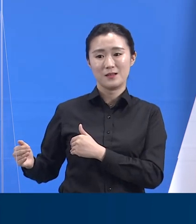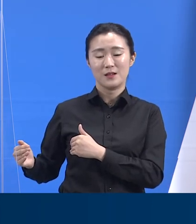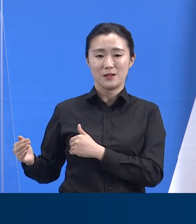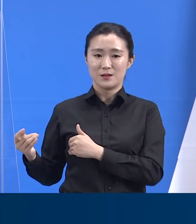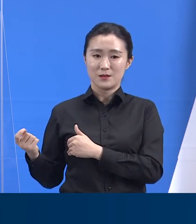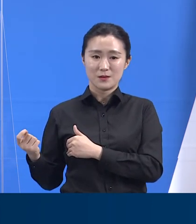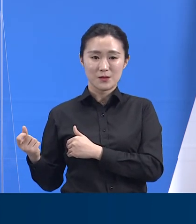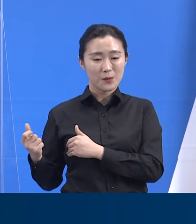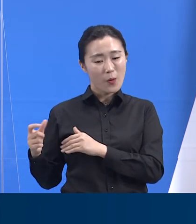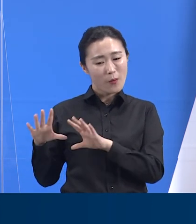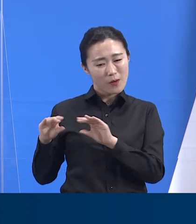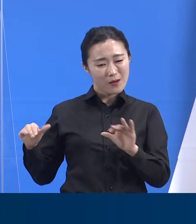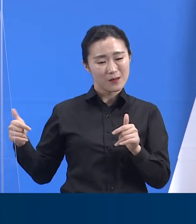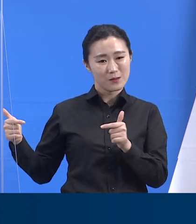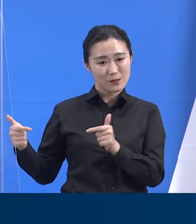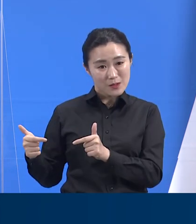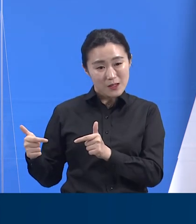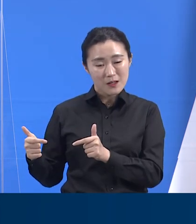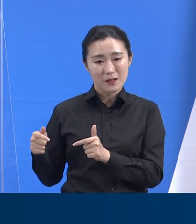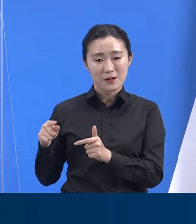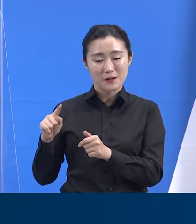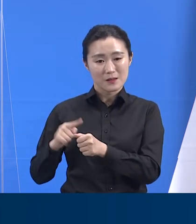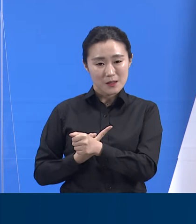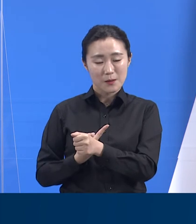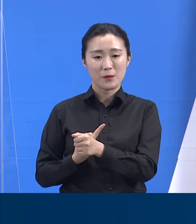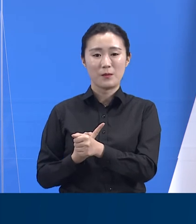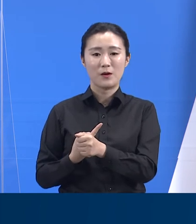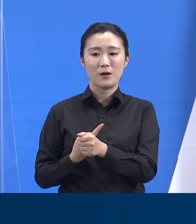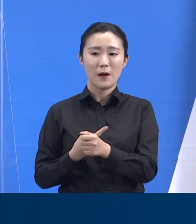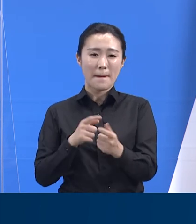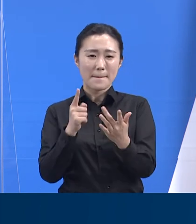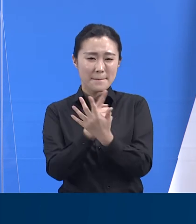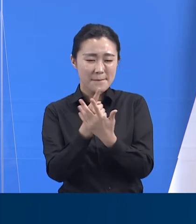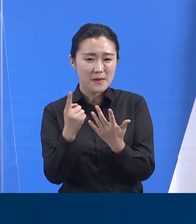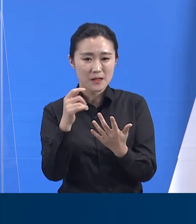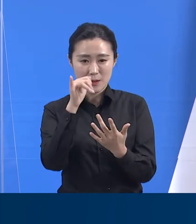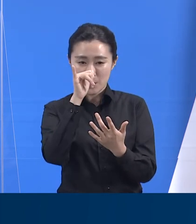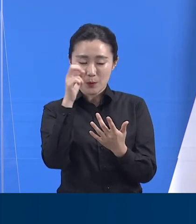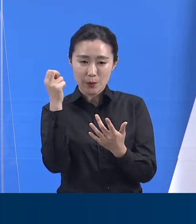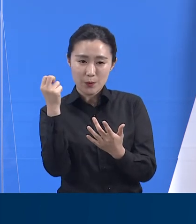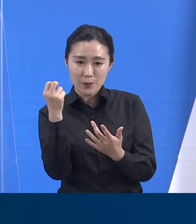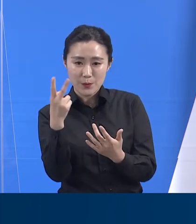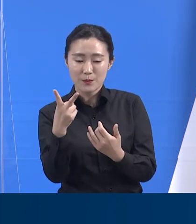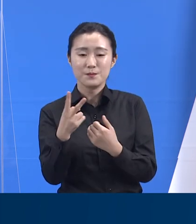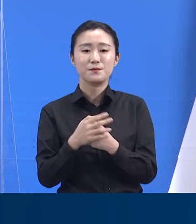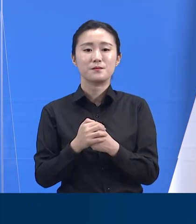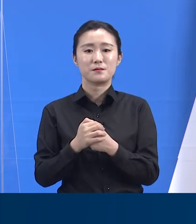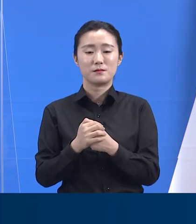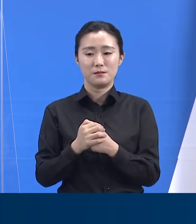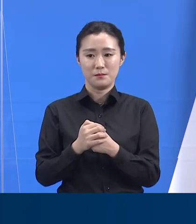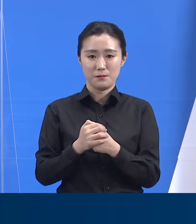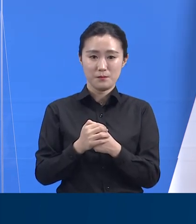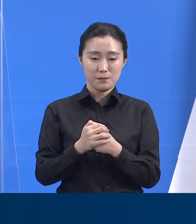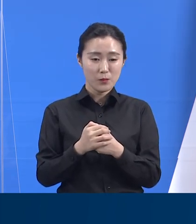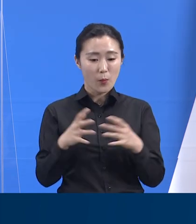증가하고 이동과 활동량이 많아지면서 확진자가 다시 증가할 가능성을 배제할 수는 없습니다.